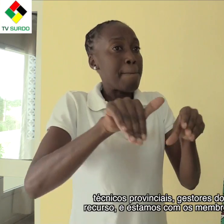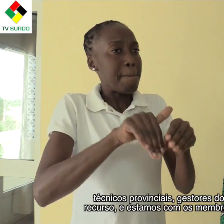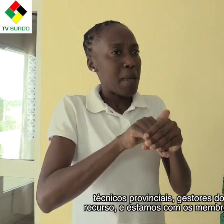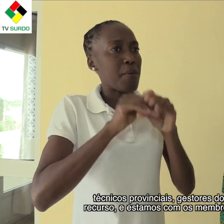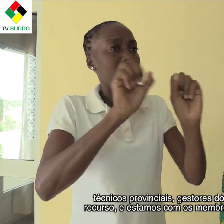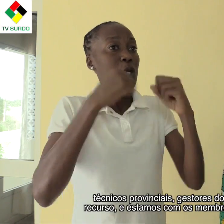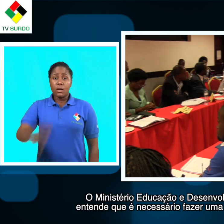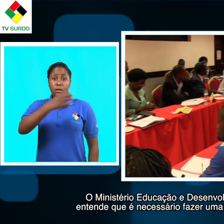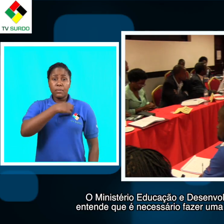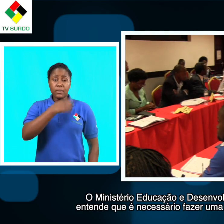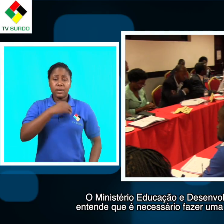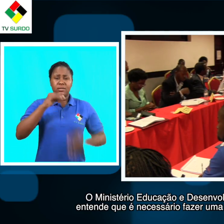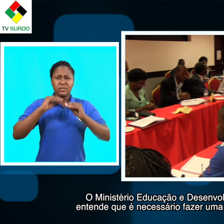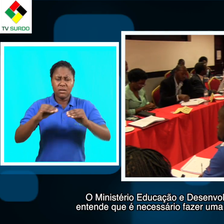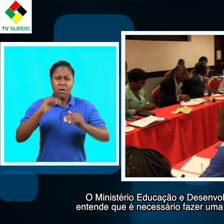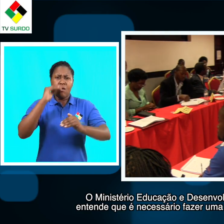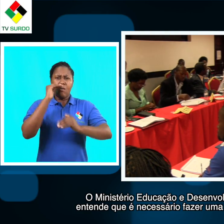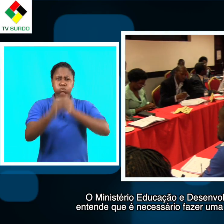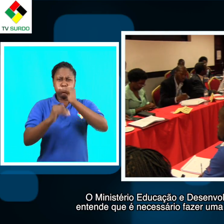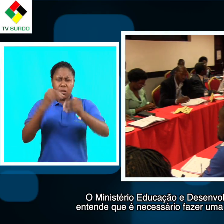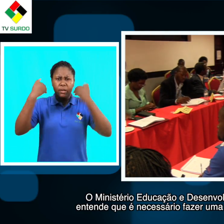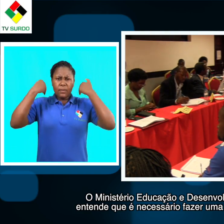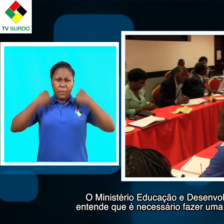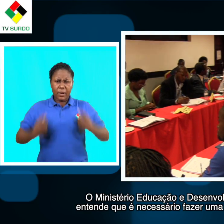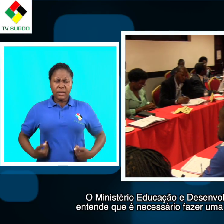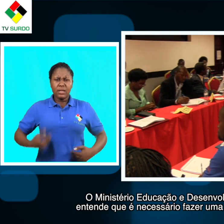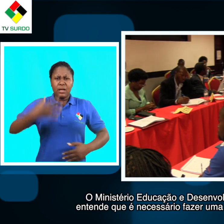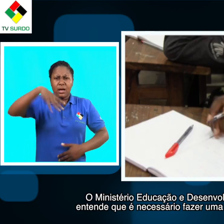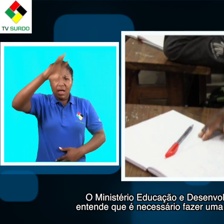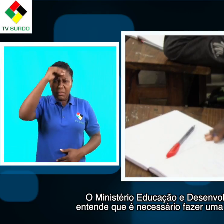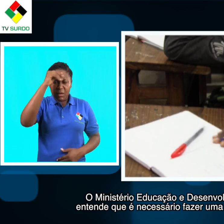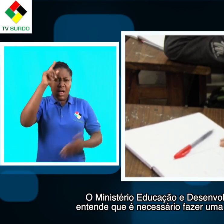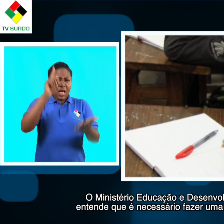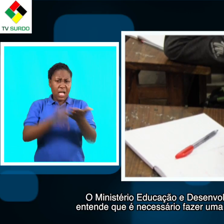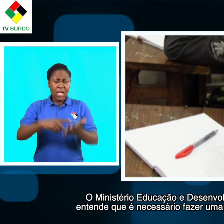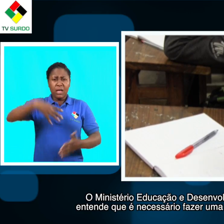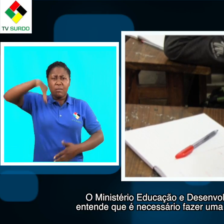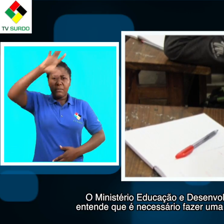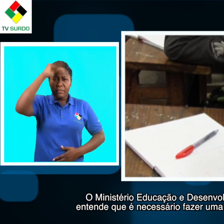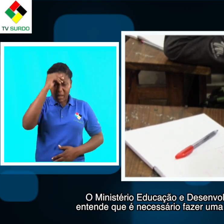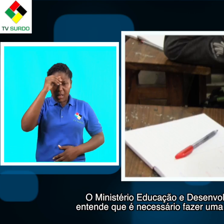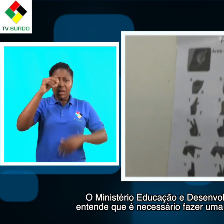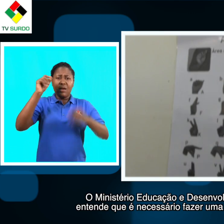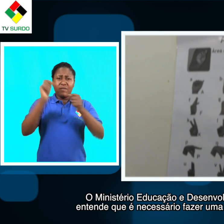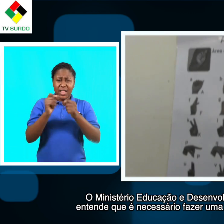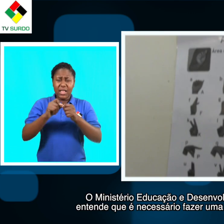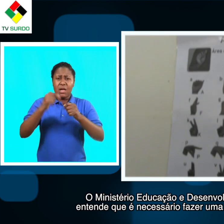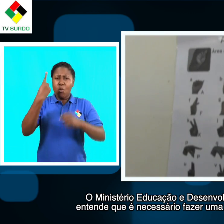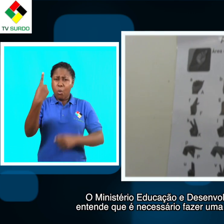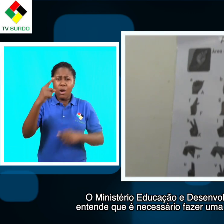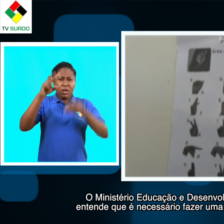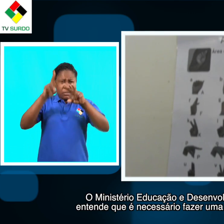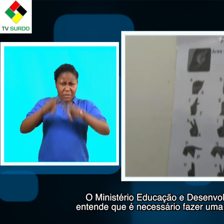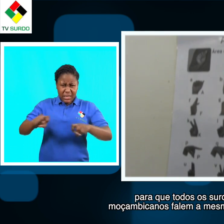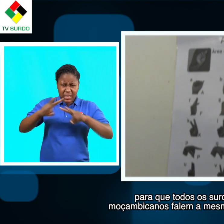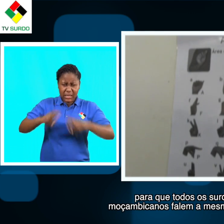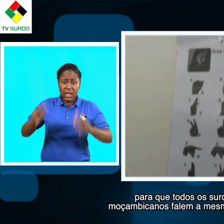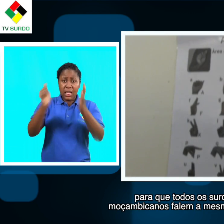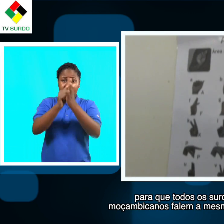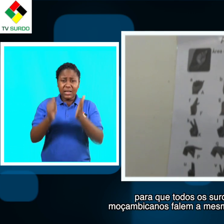aqui. O Ministério da Educação e Desenvolvimento Humano entende que é necessário fazer uma pesquisa de sinais para que todos